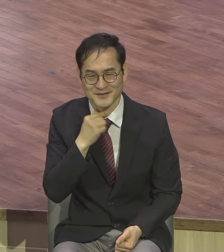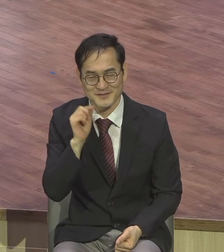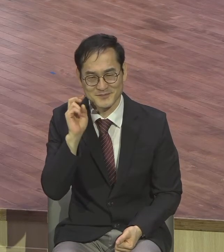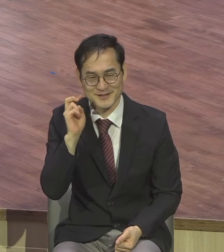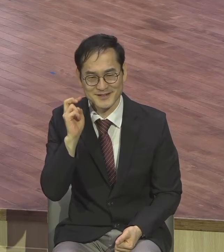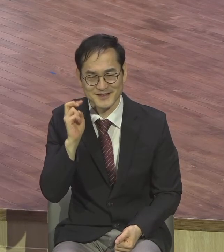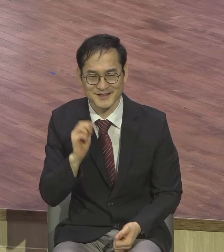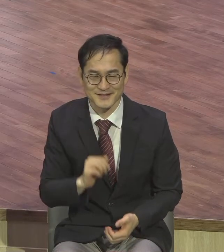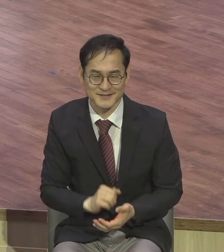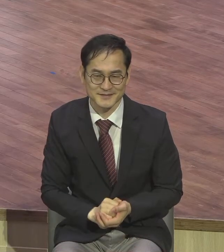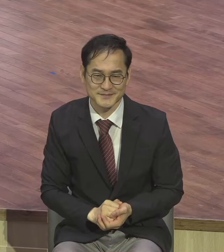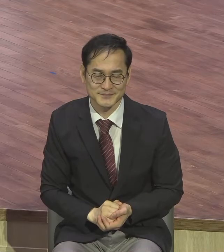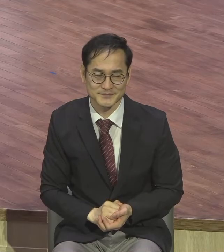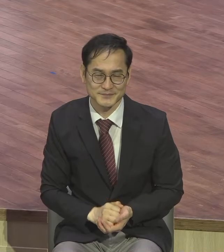그런 뜻이 아니라고요